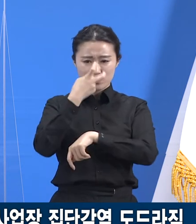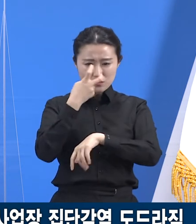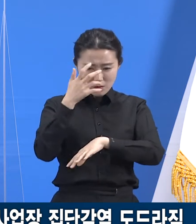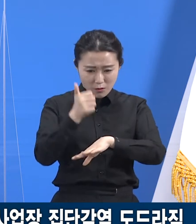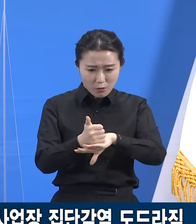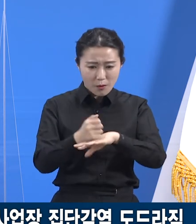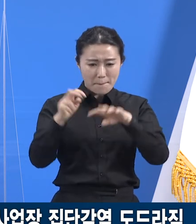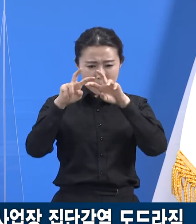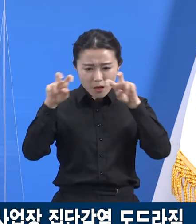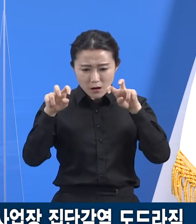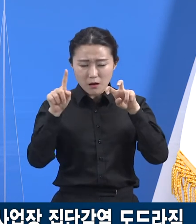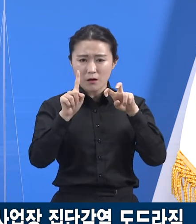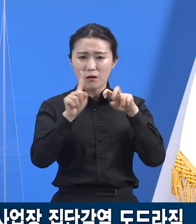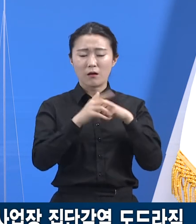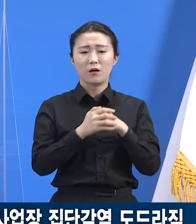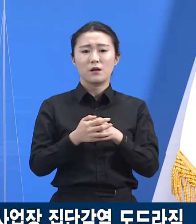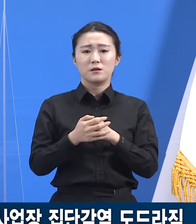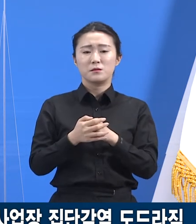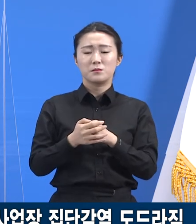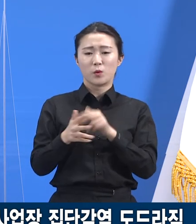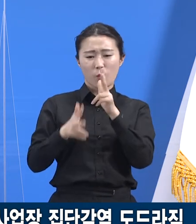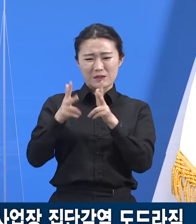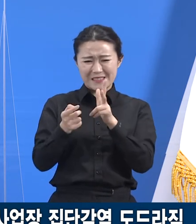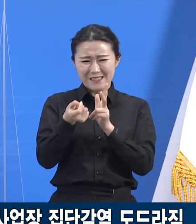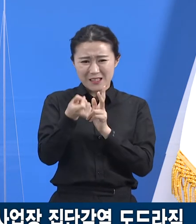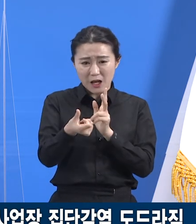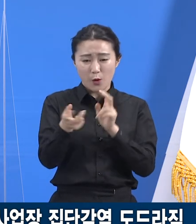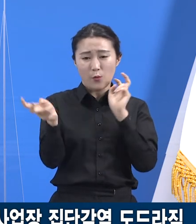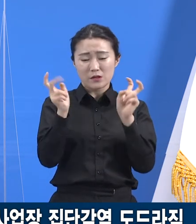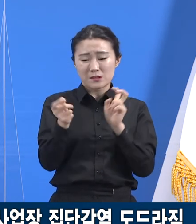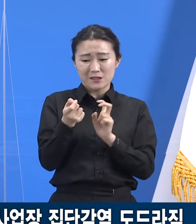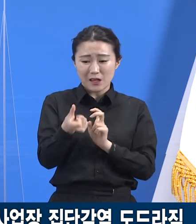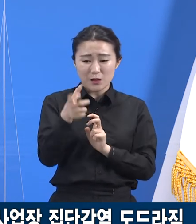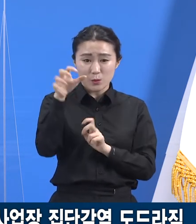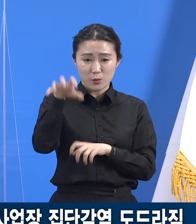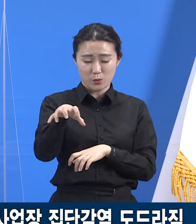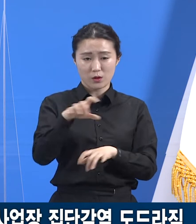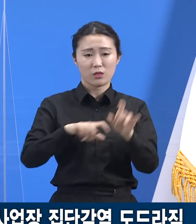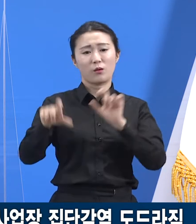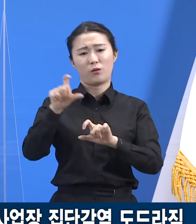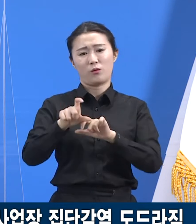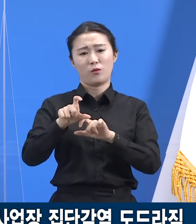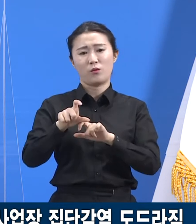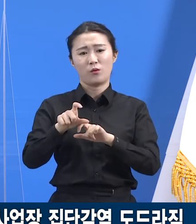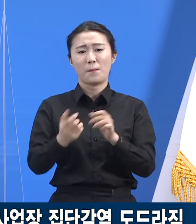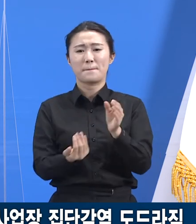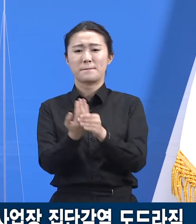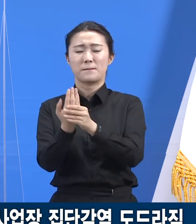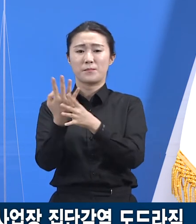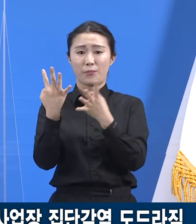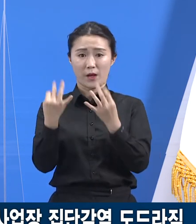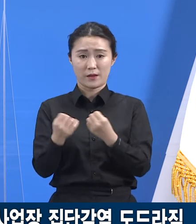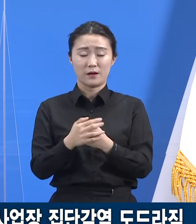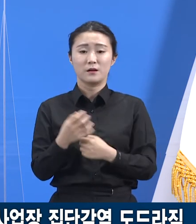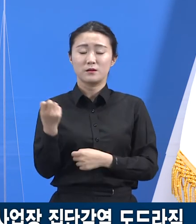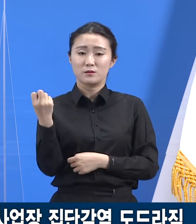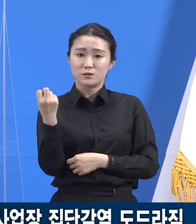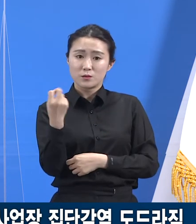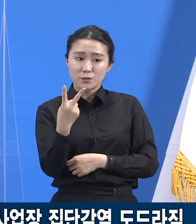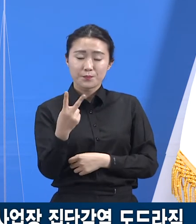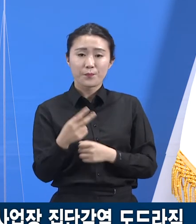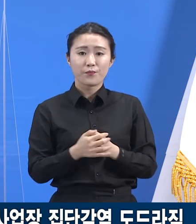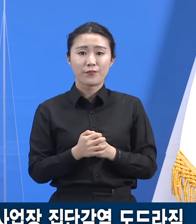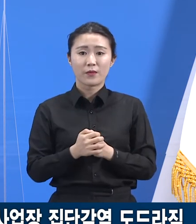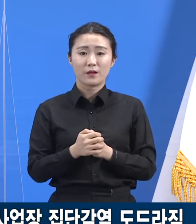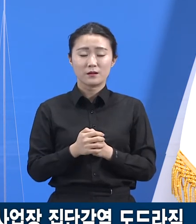사실 앞에 외국인 감염자 비율이 높다는 말과 뒤에 소규모 사업장 집단 감염이 많다는 말은 같은 맥락